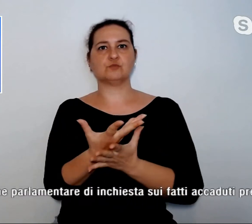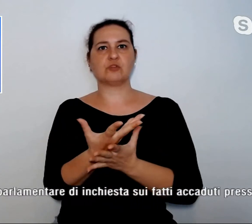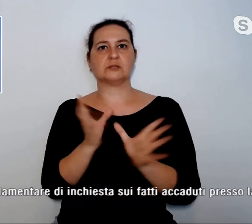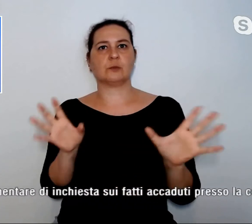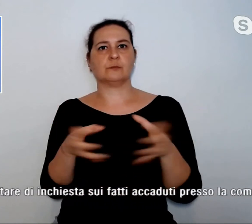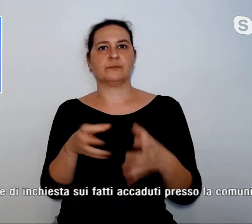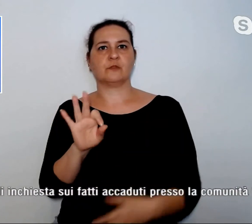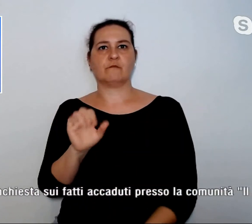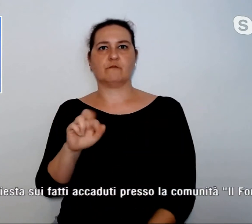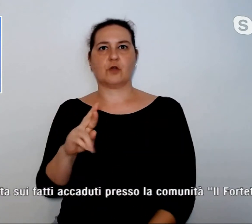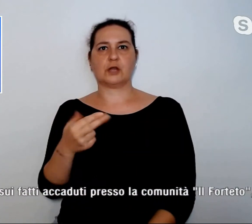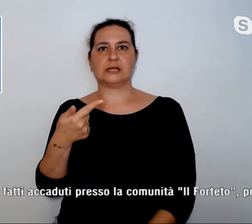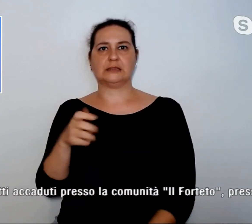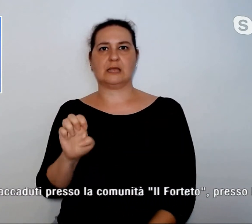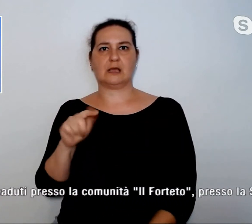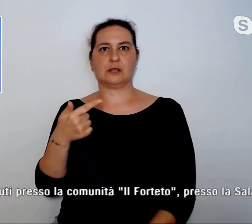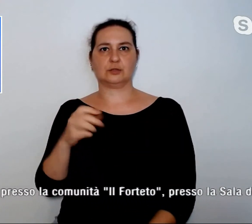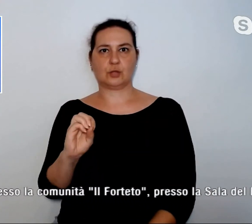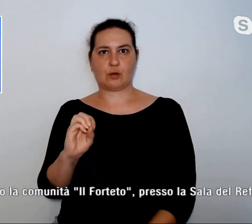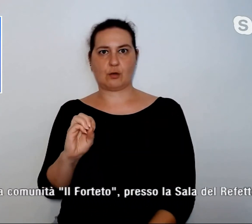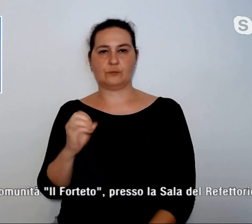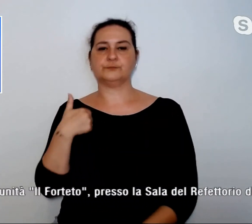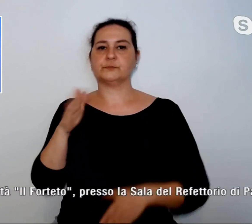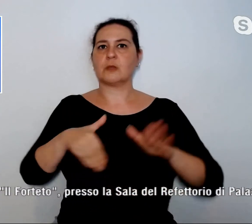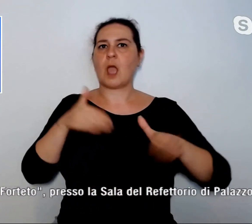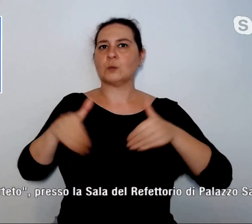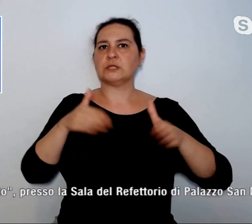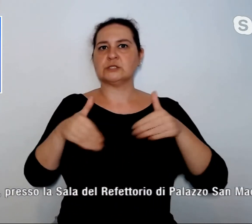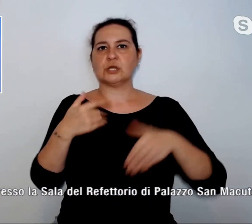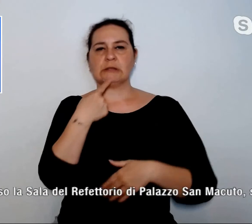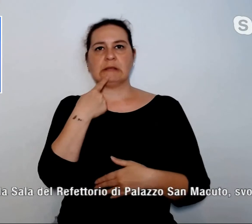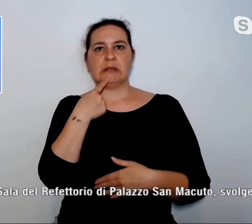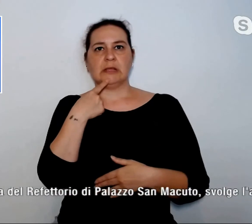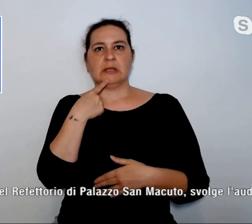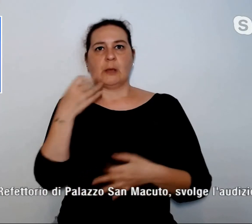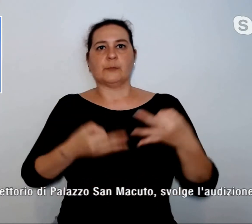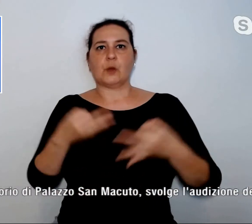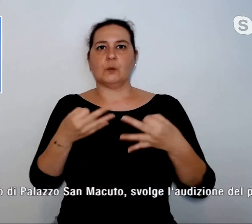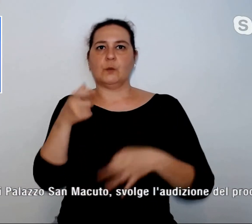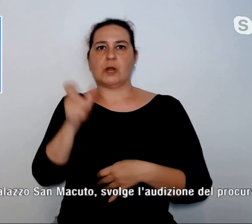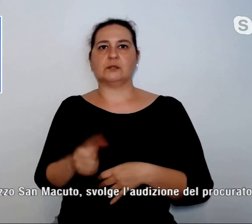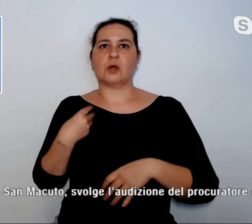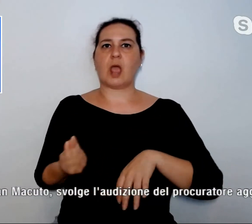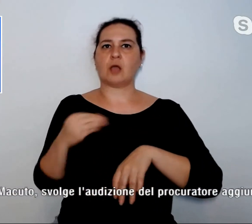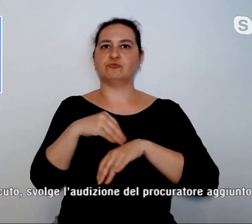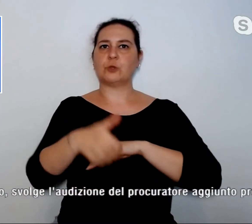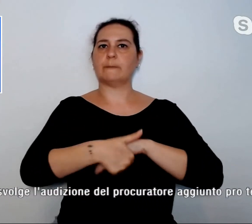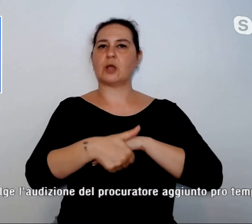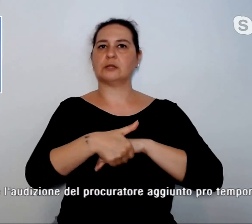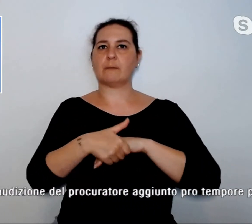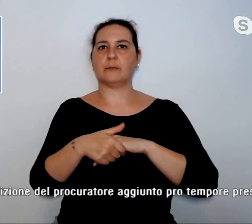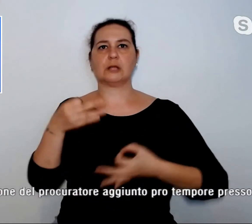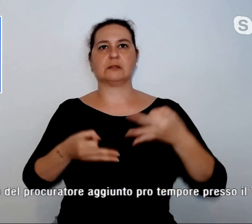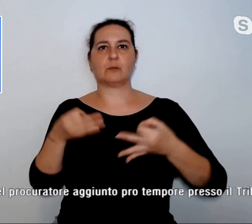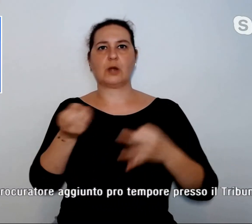svolgerà un'aduizione del procuratore aggiunto pro tempore presso il Tribunale di Firenze, Giuliano